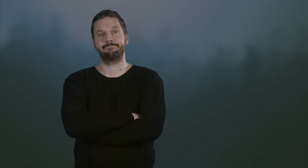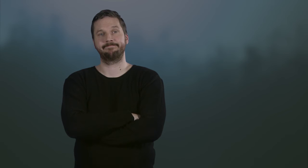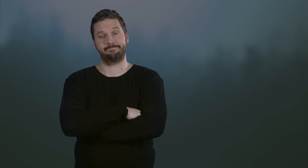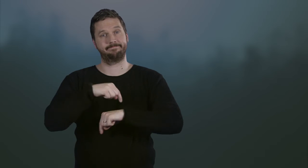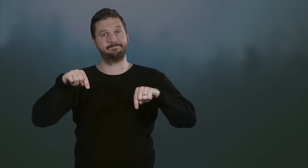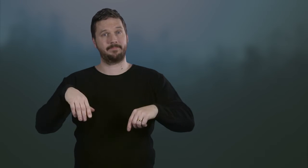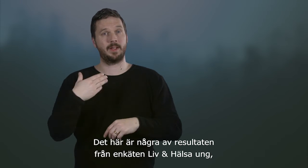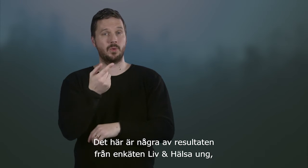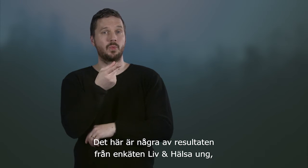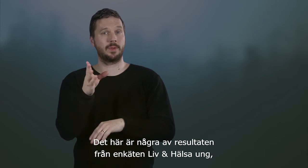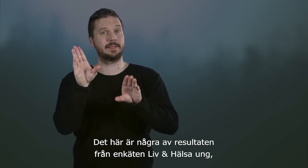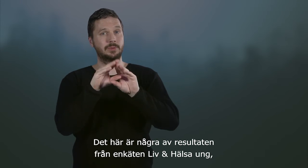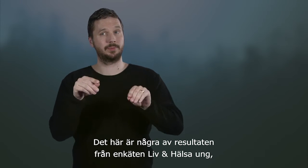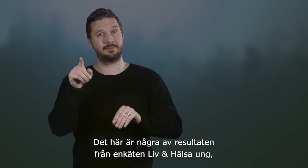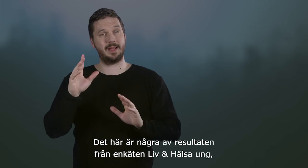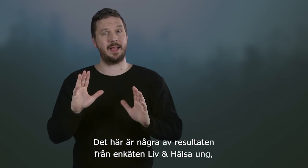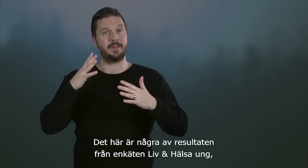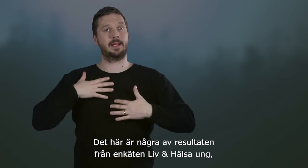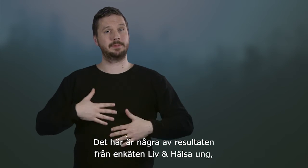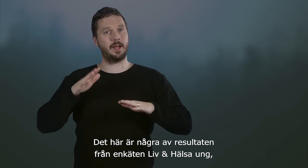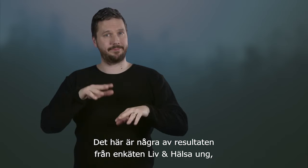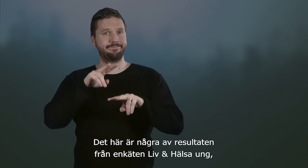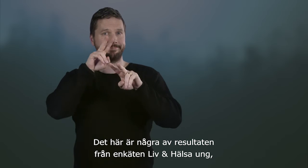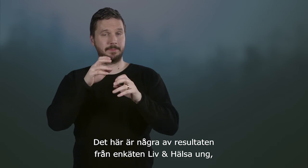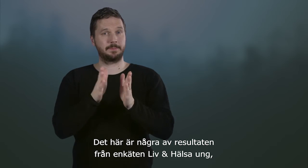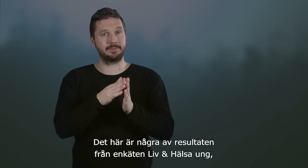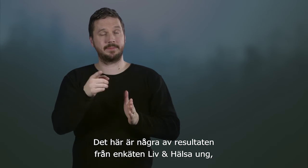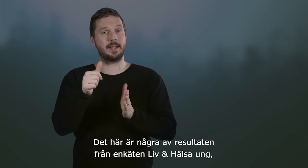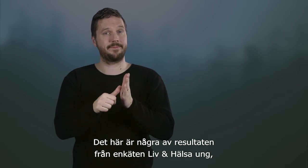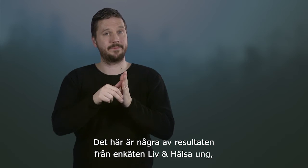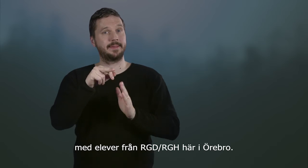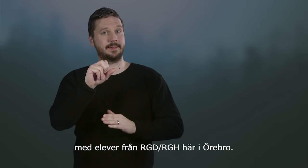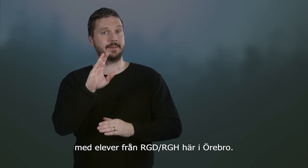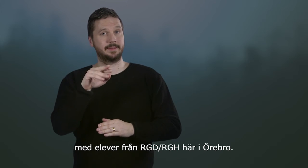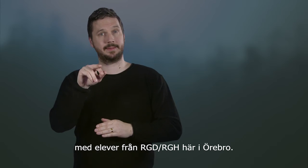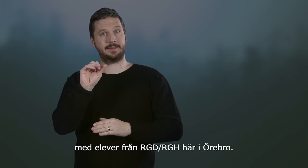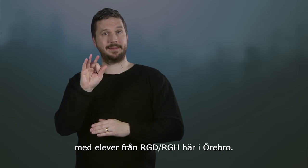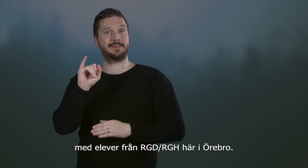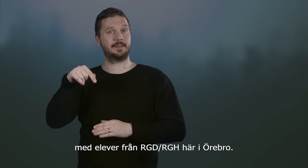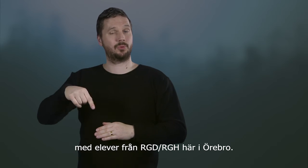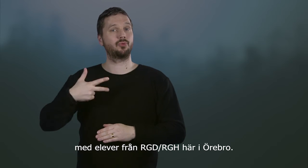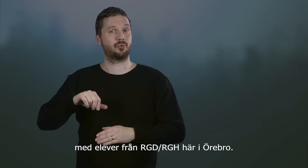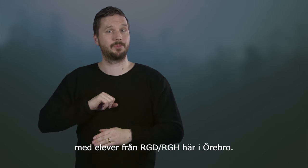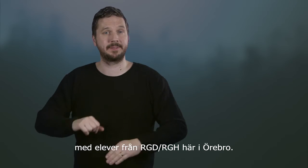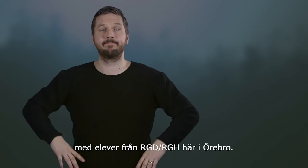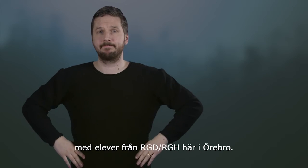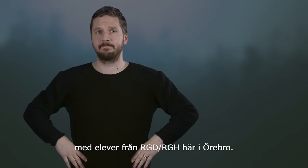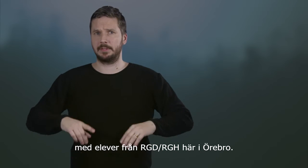Det här är några av resultaten från enkäten Liv och hälsa med elever från RGD-RGH här i Örebro.